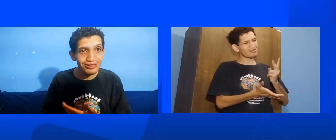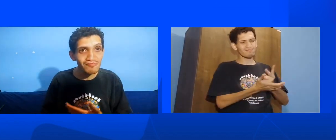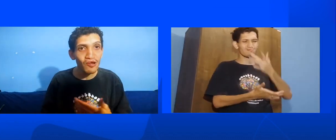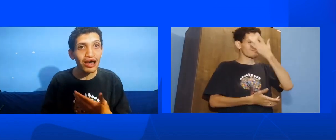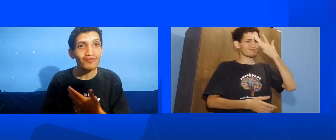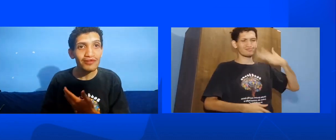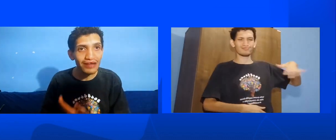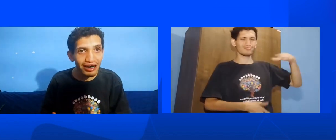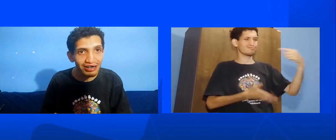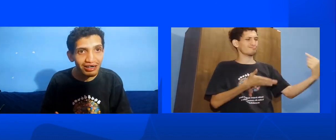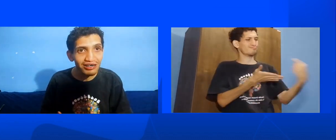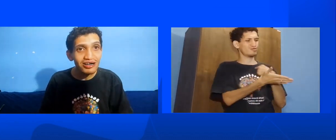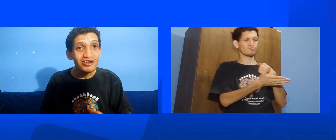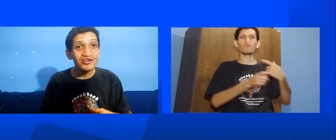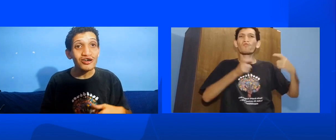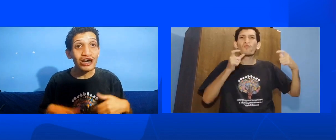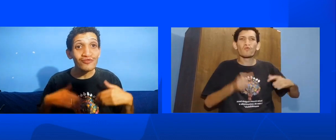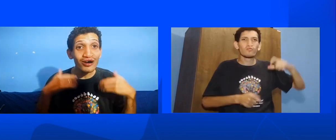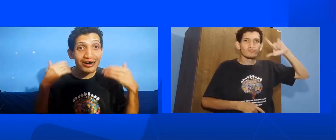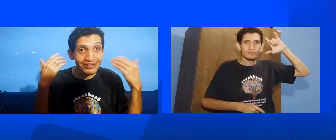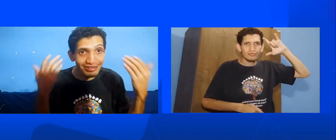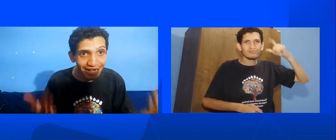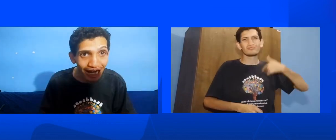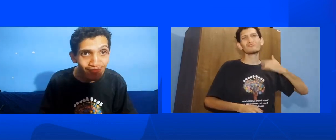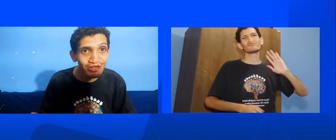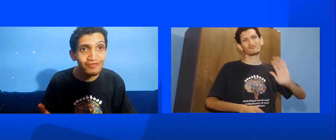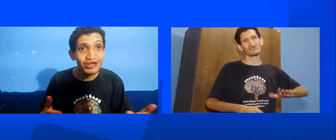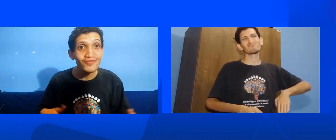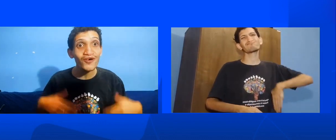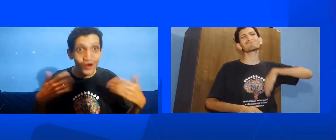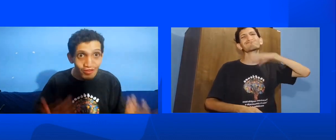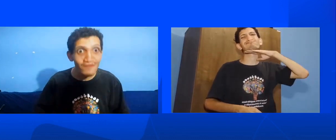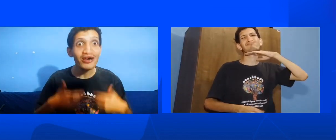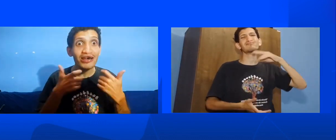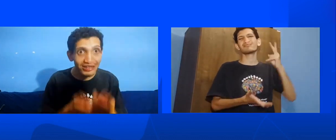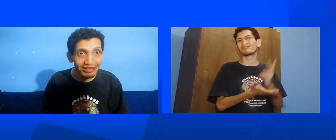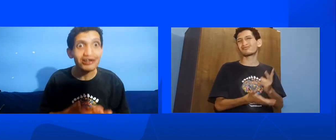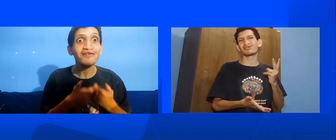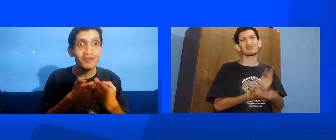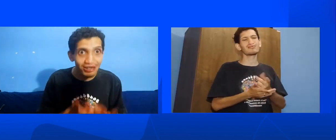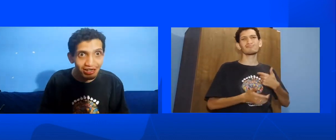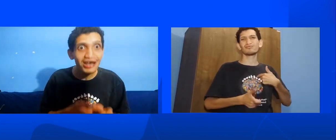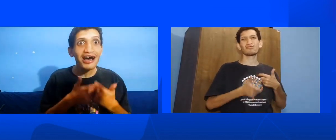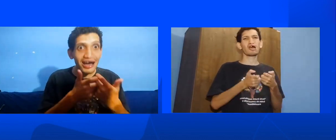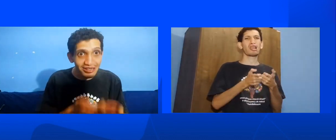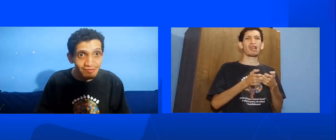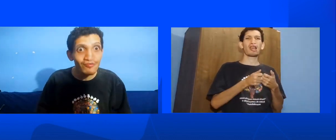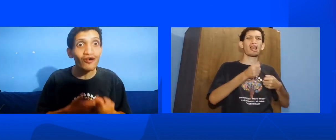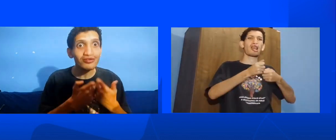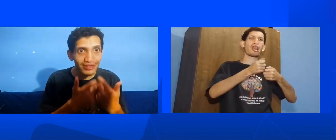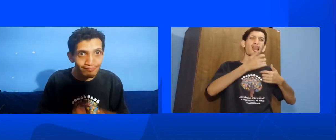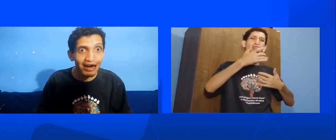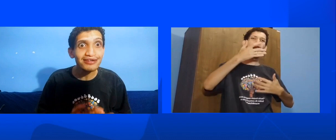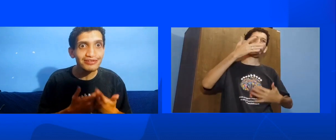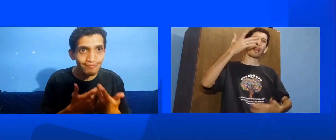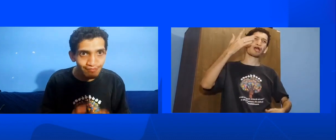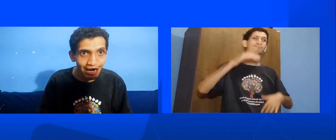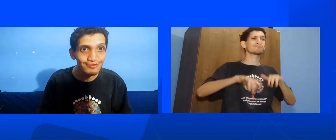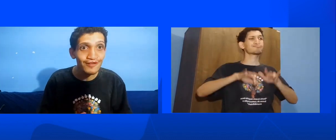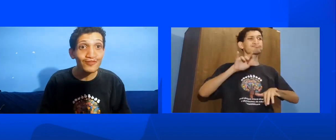recebo lá no Instagram, e eu já tô cansado de ter que toda vez escrever a resposta passo a passo.